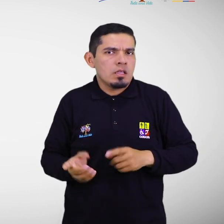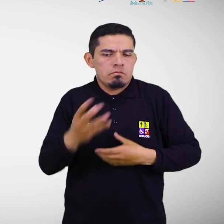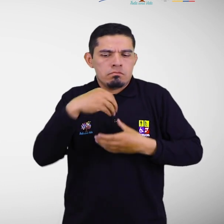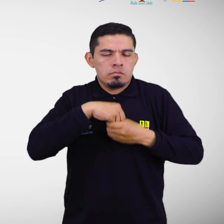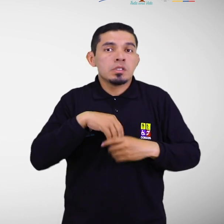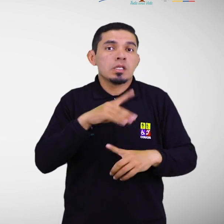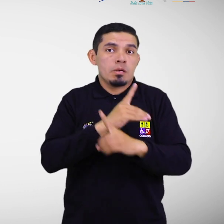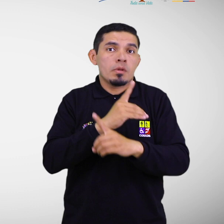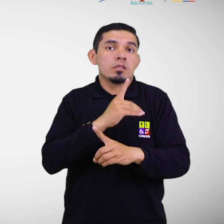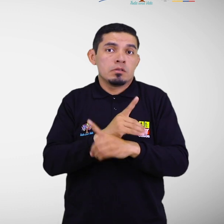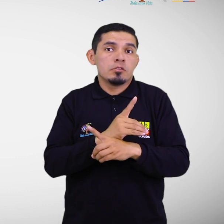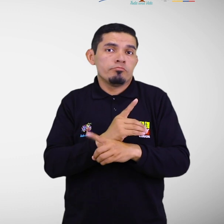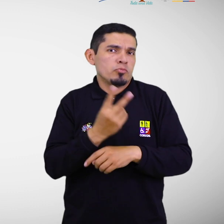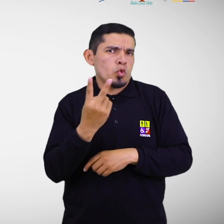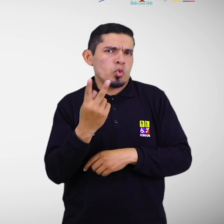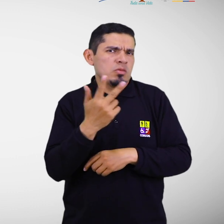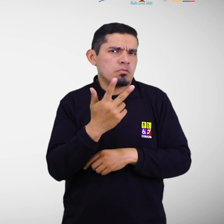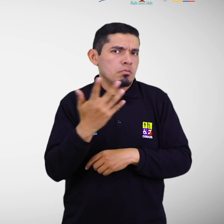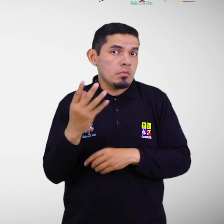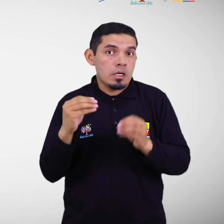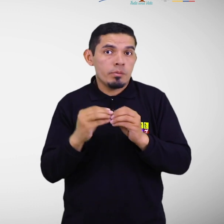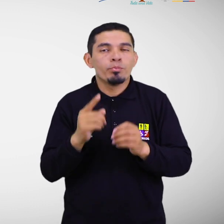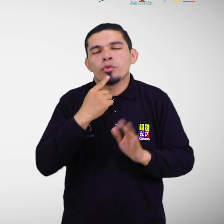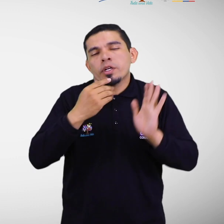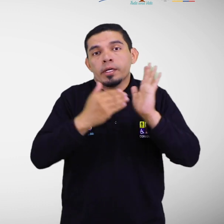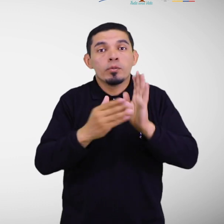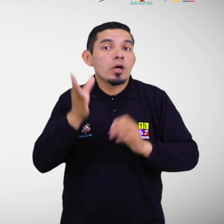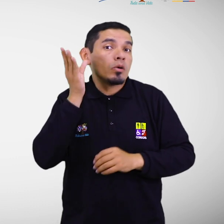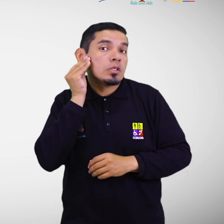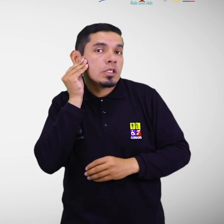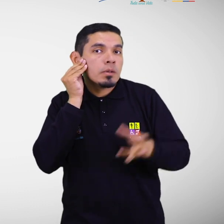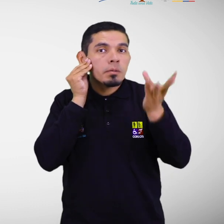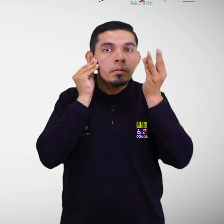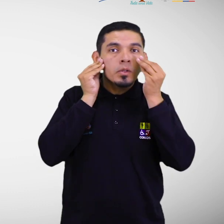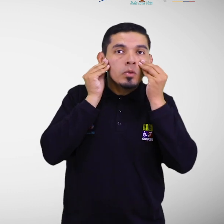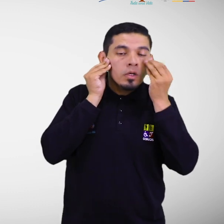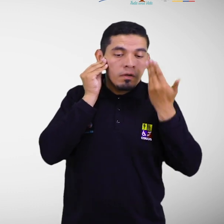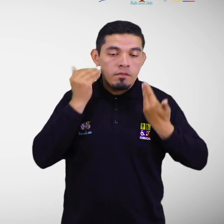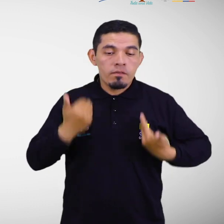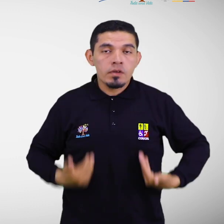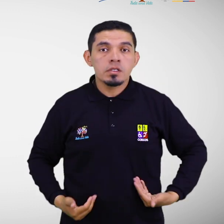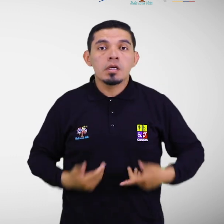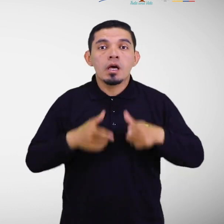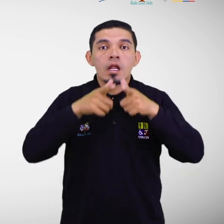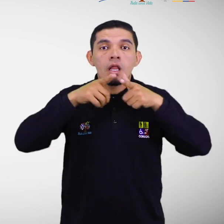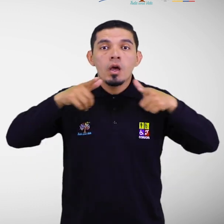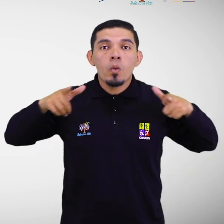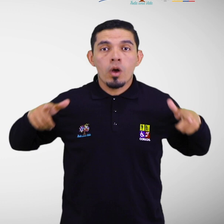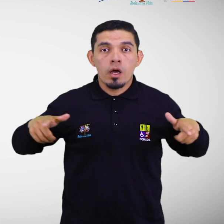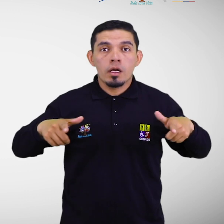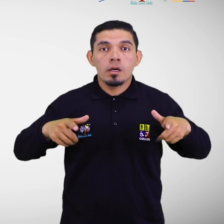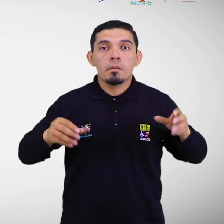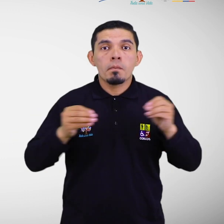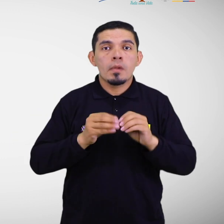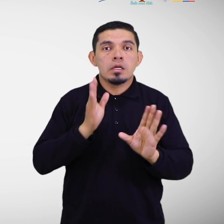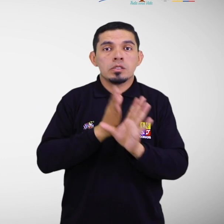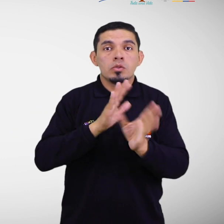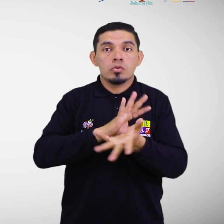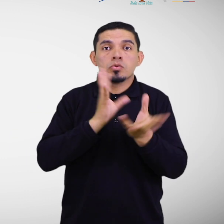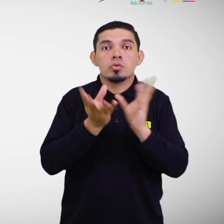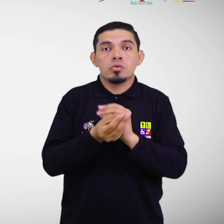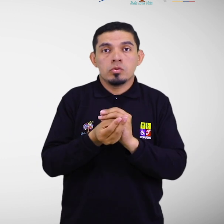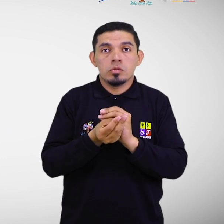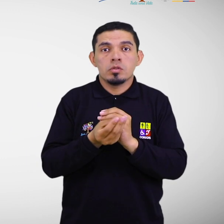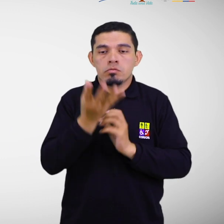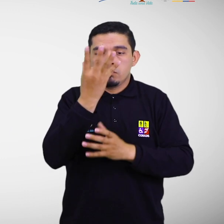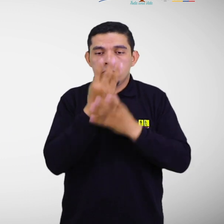discapacidades asociadas. Auditiva, visual, física, lenguaje, intelectual y o psicosocial, que